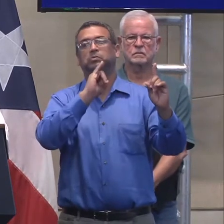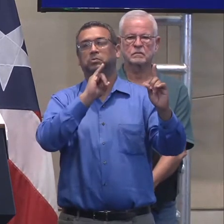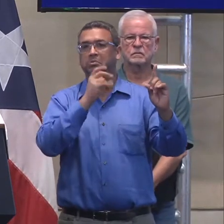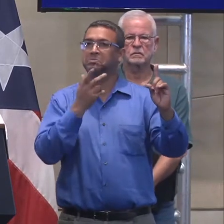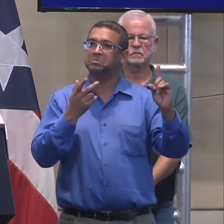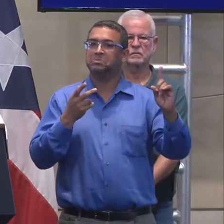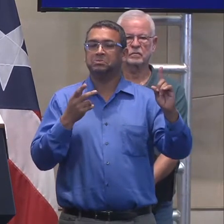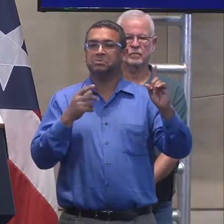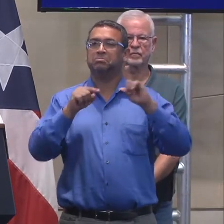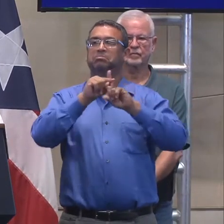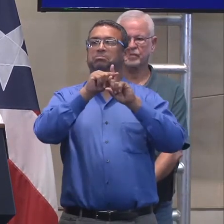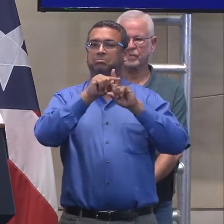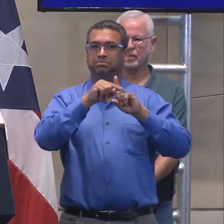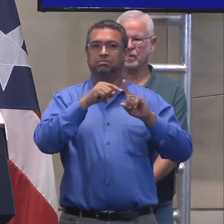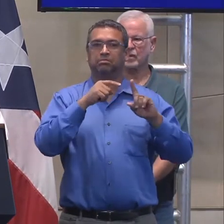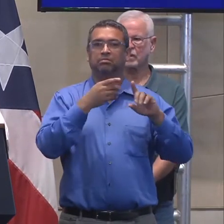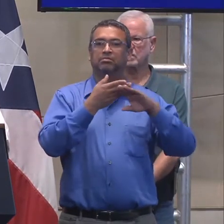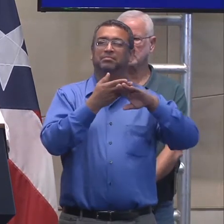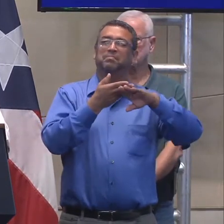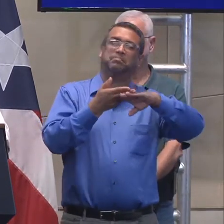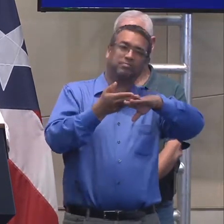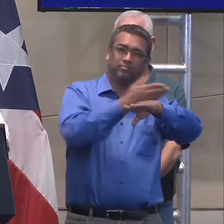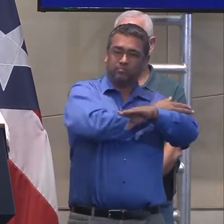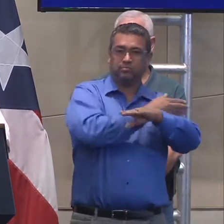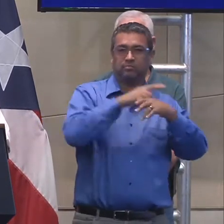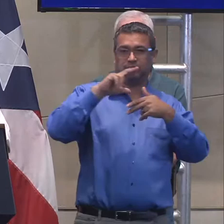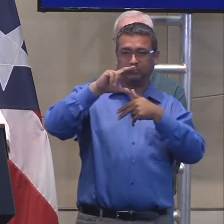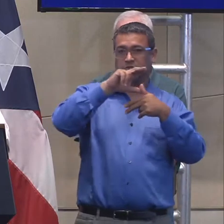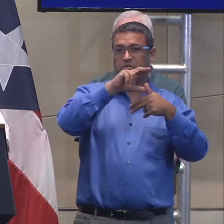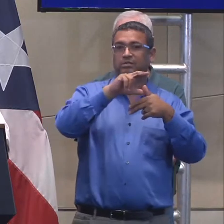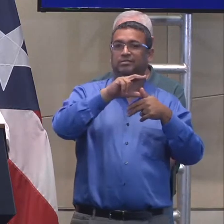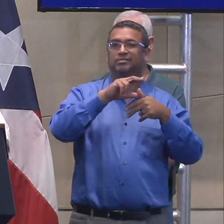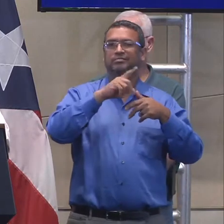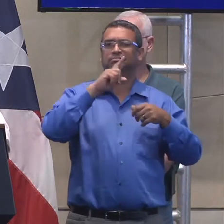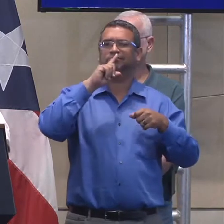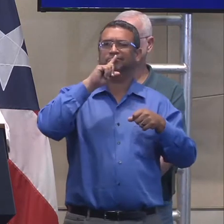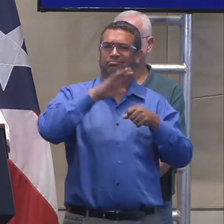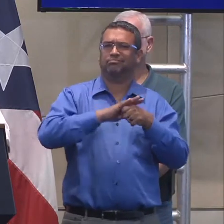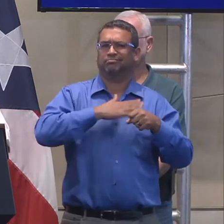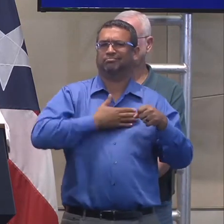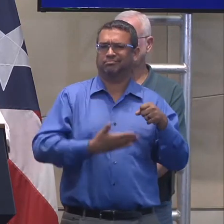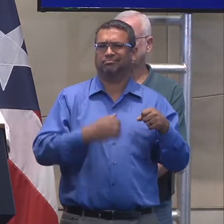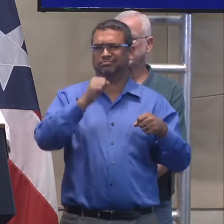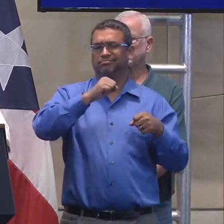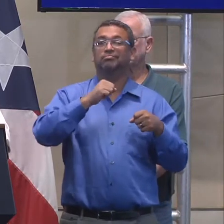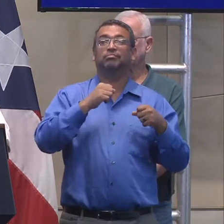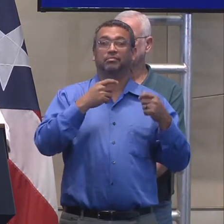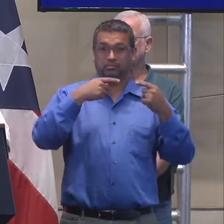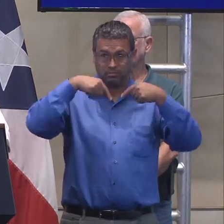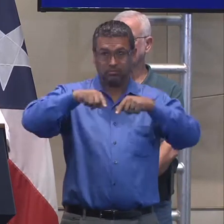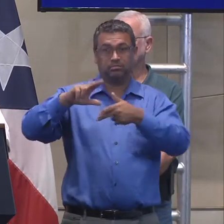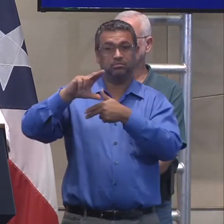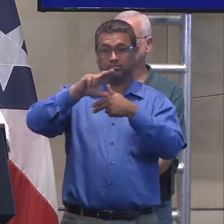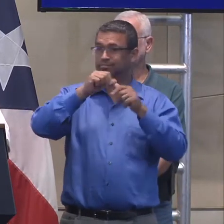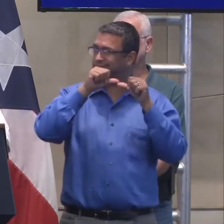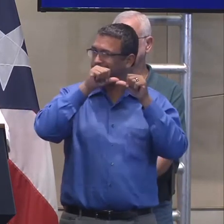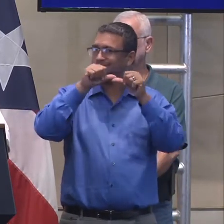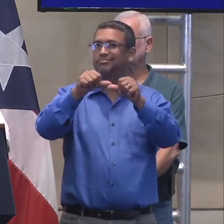robusto previo a la tormenta y posterior a la tormenta se mantiene.